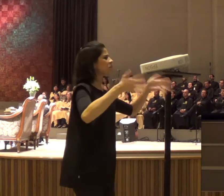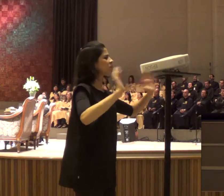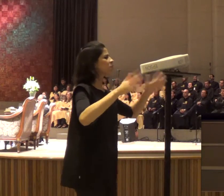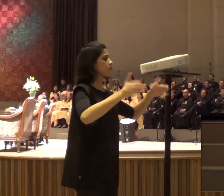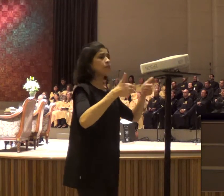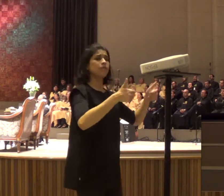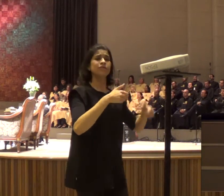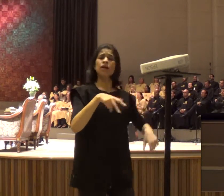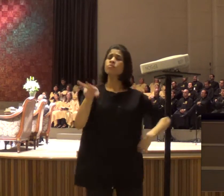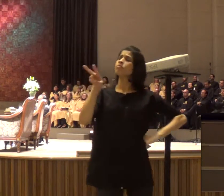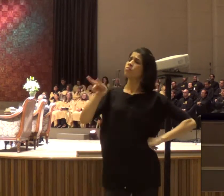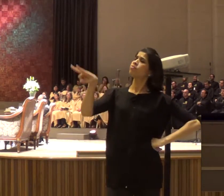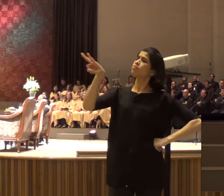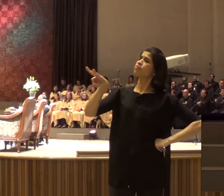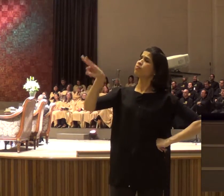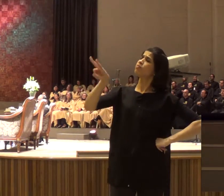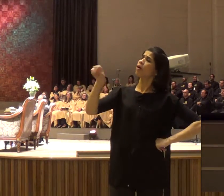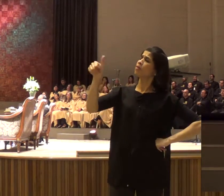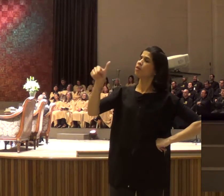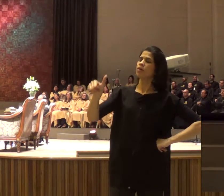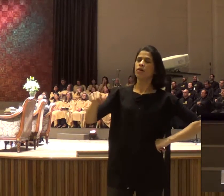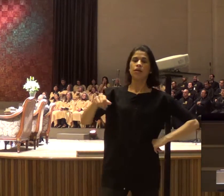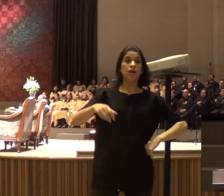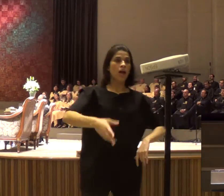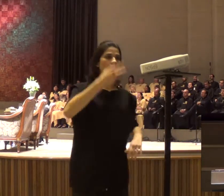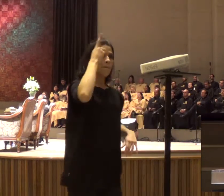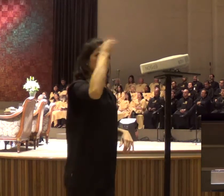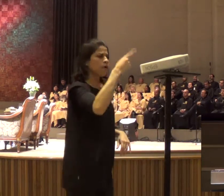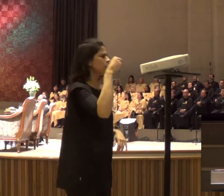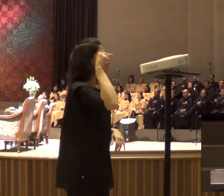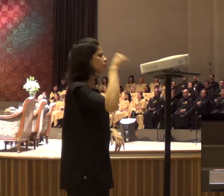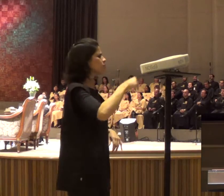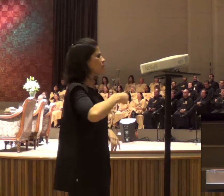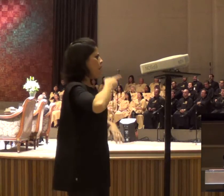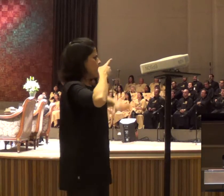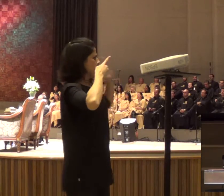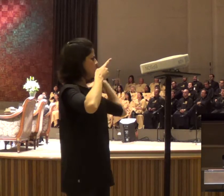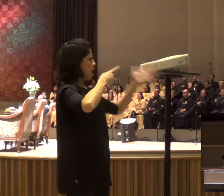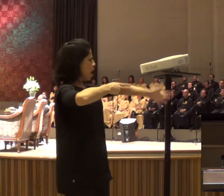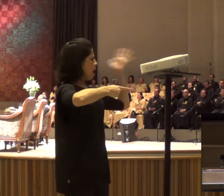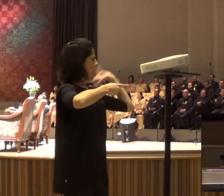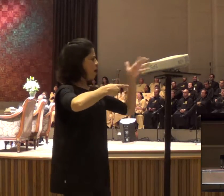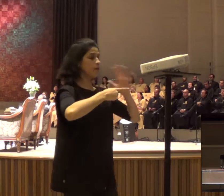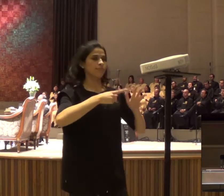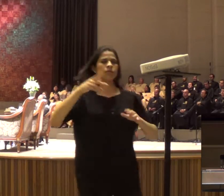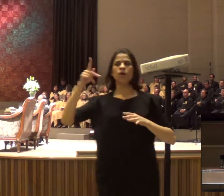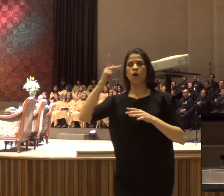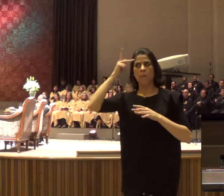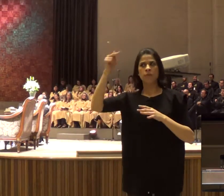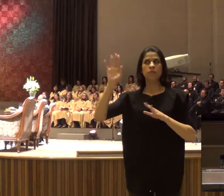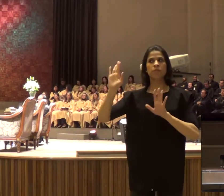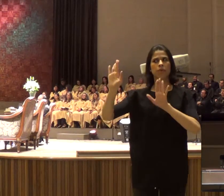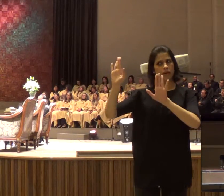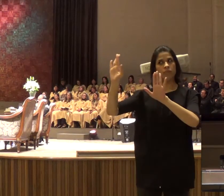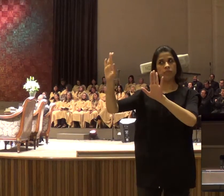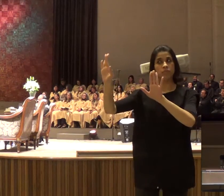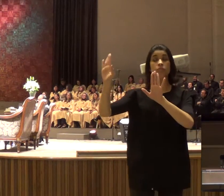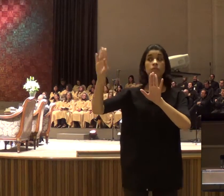trouxer uma profecia, vocês, julguem, esta profecia, julguem como? a luz, da